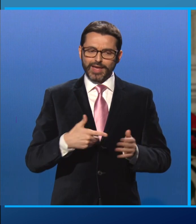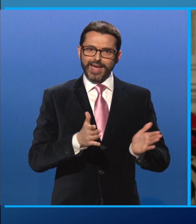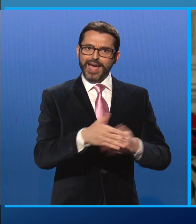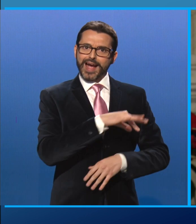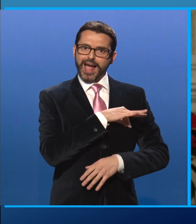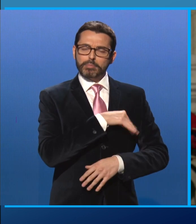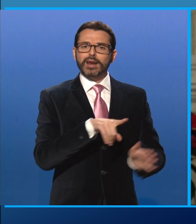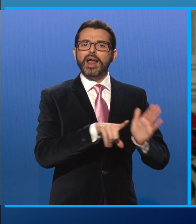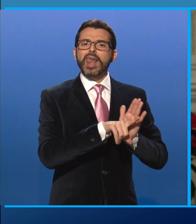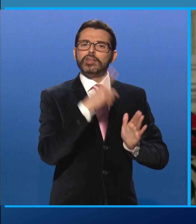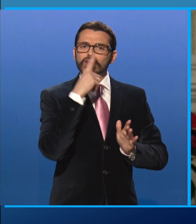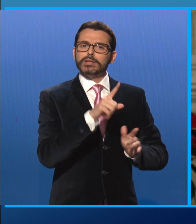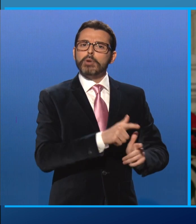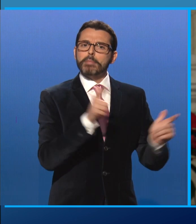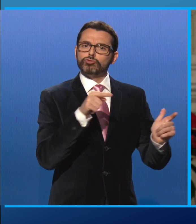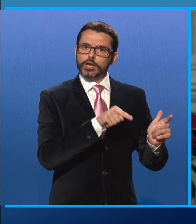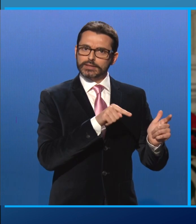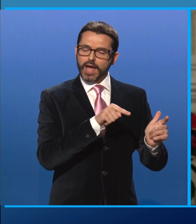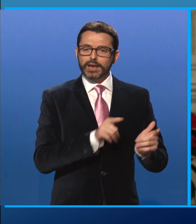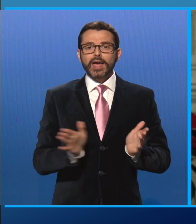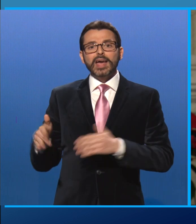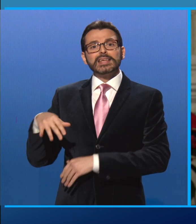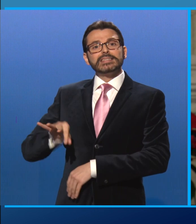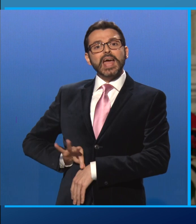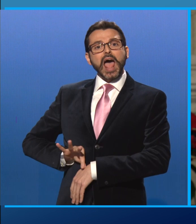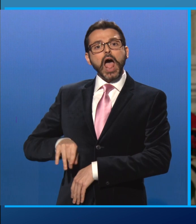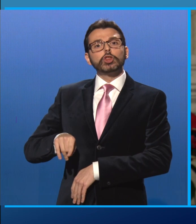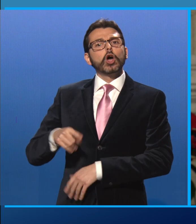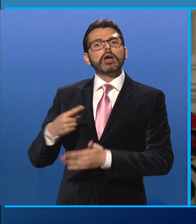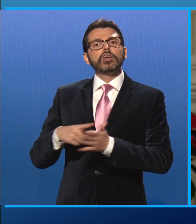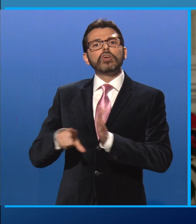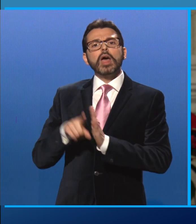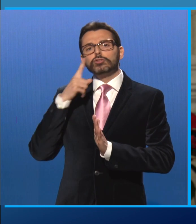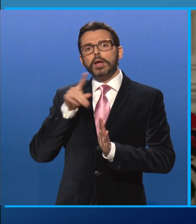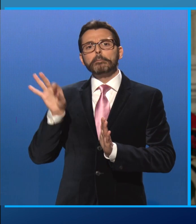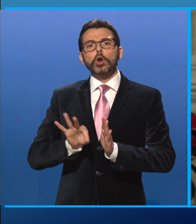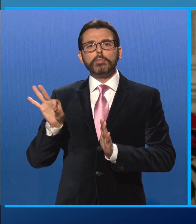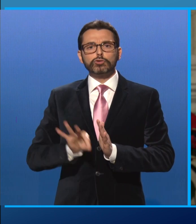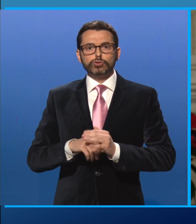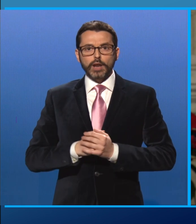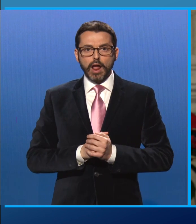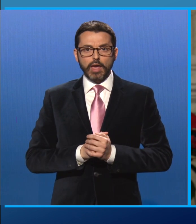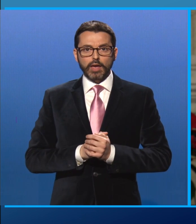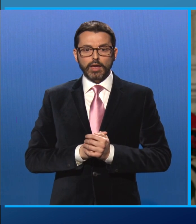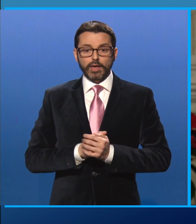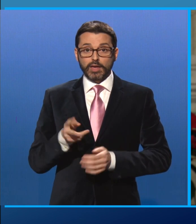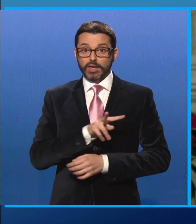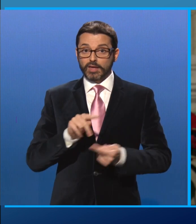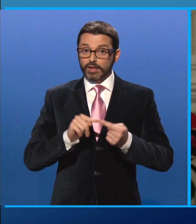legge fortemente maggioritaria e per il Senato una legge del tutto proporzionale. L'esigenza di approvare una